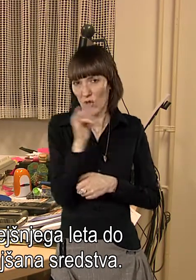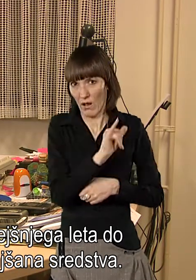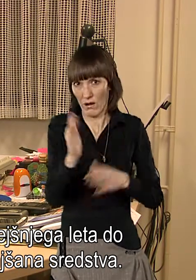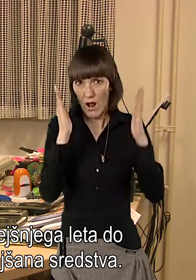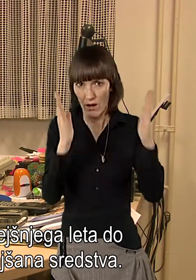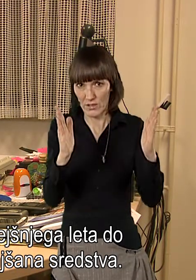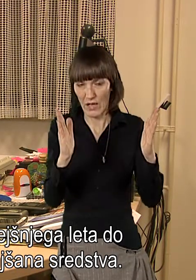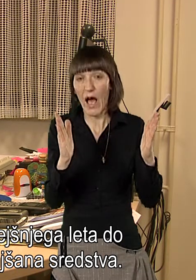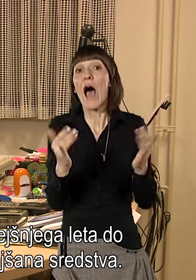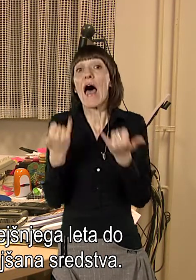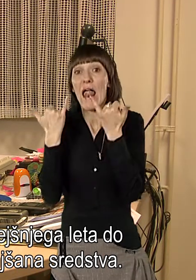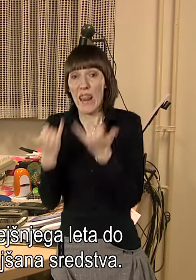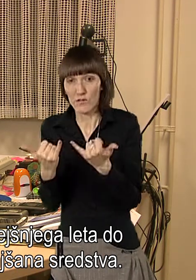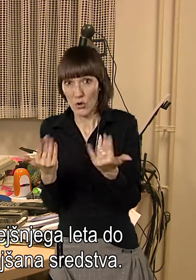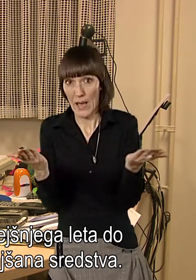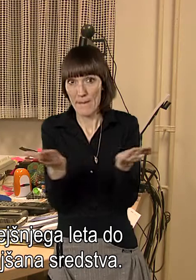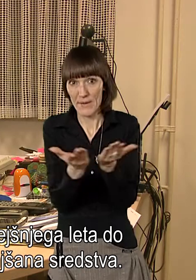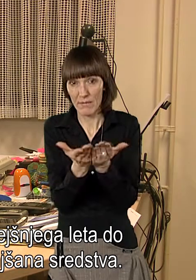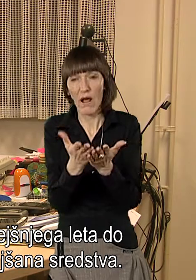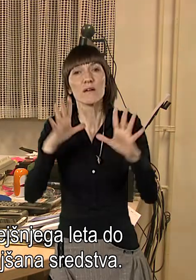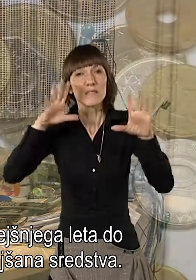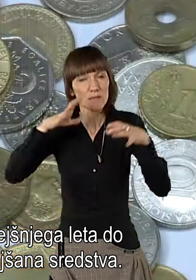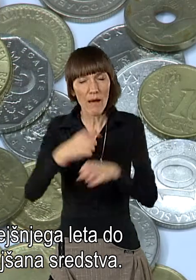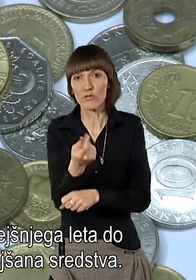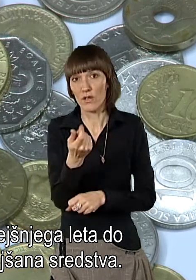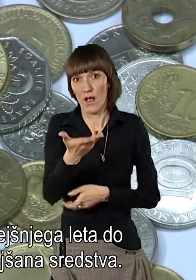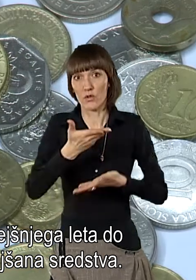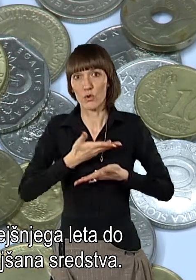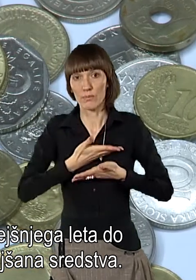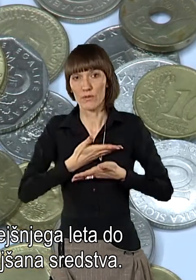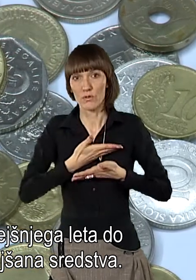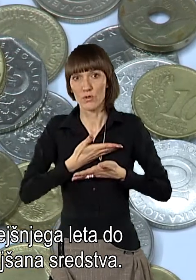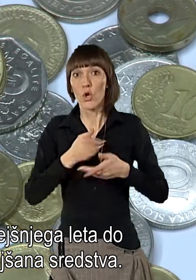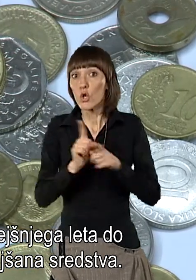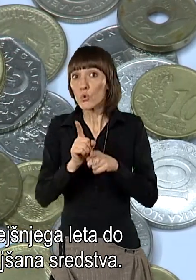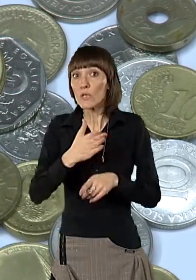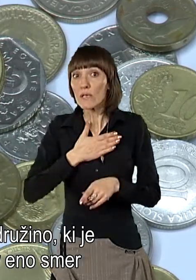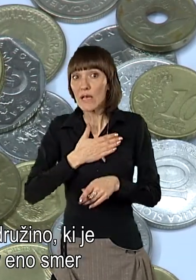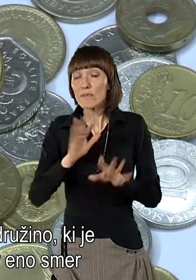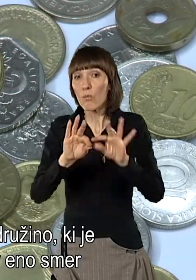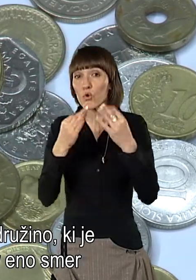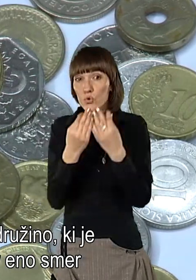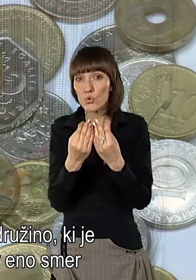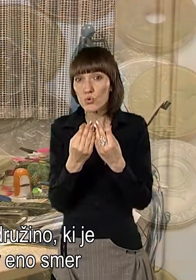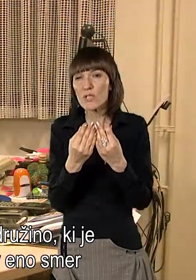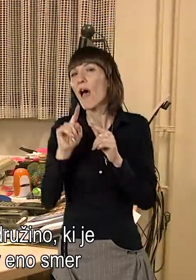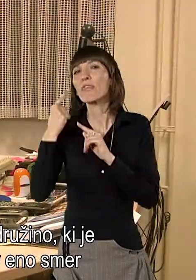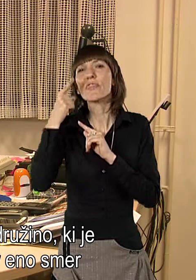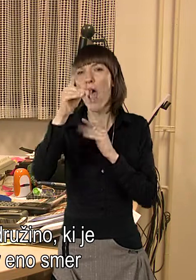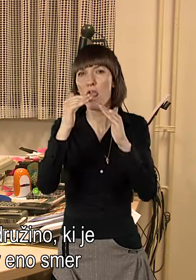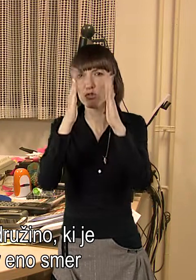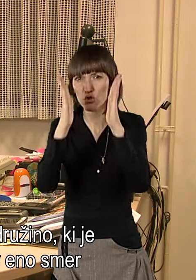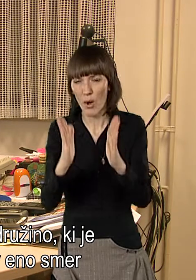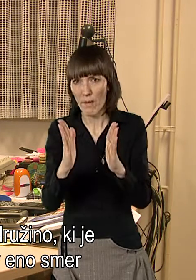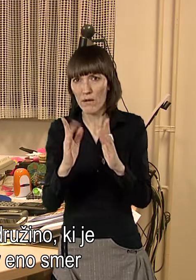od prejšnjega leta do zdajšnjega leta dobili predvsej, predvsej zmanjšene sredstva. Tudi pred nas, ne, recimo, imamo družino, ki so